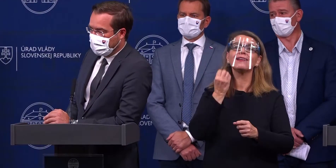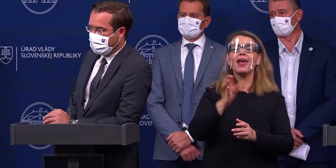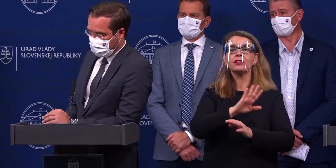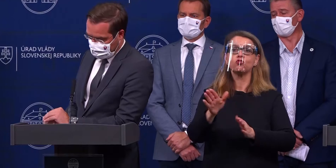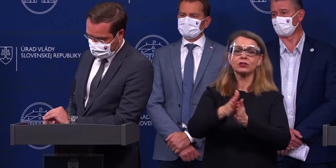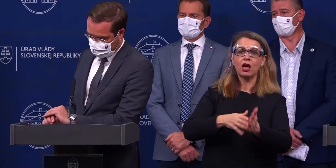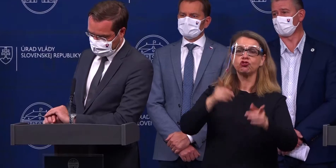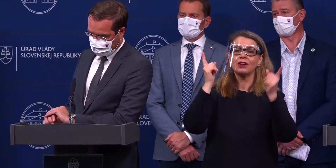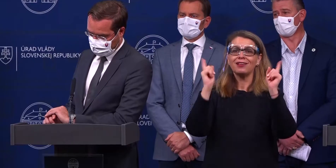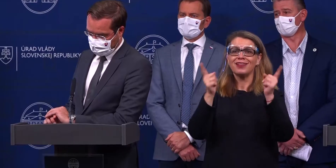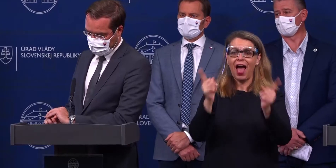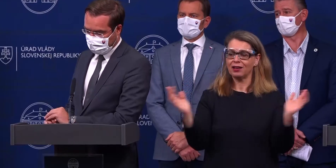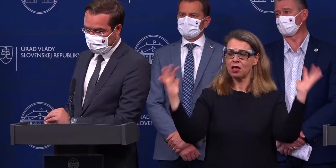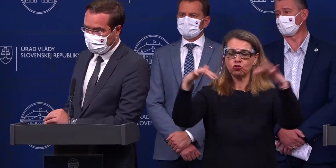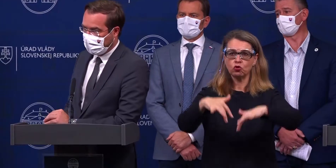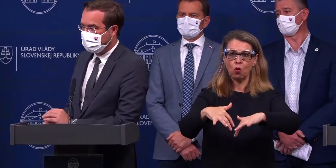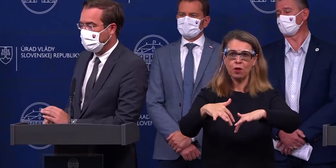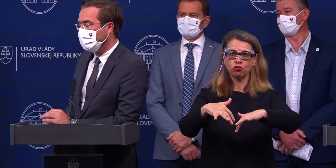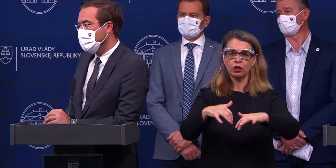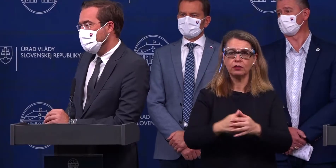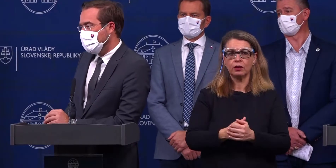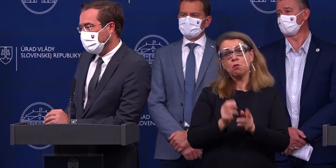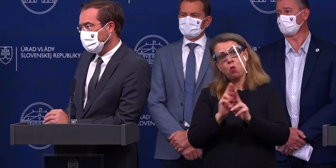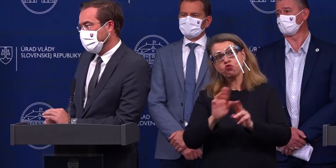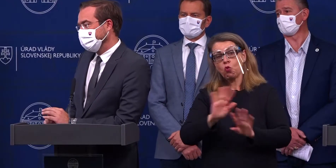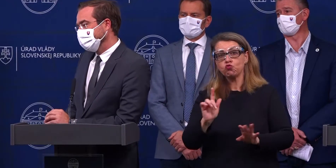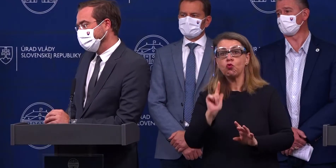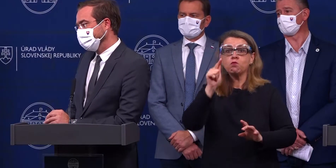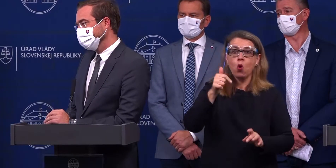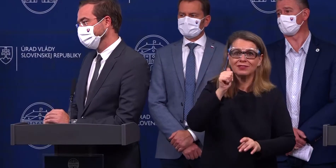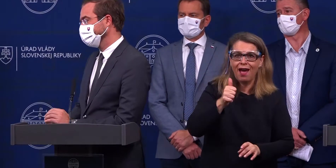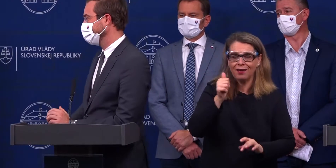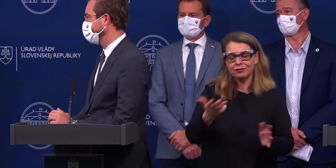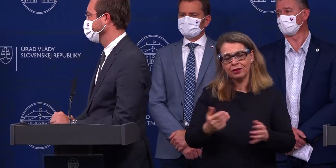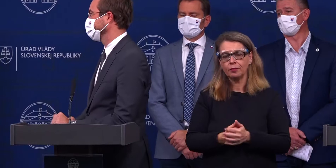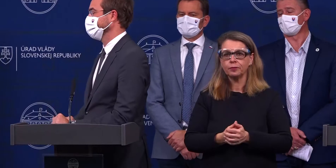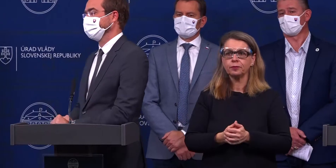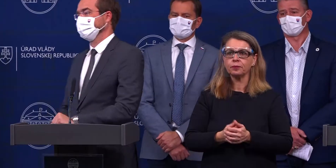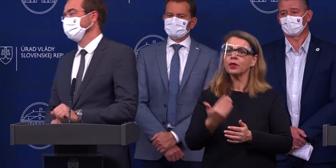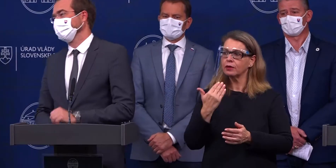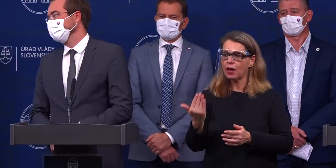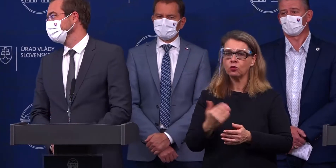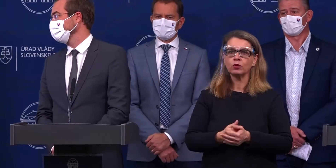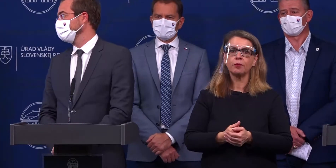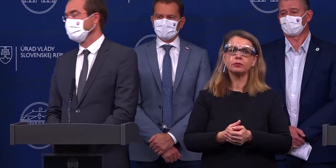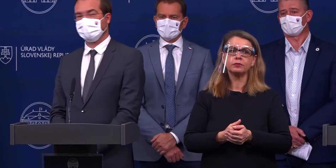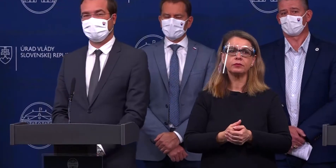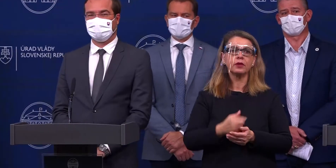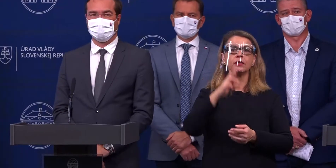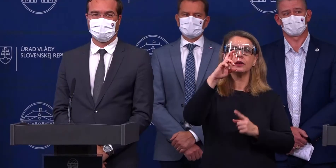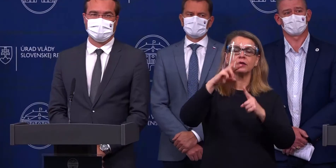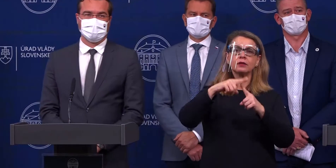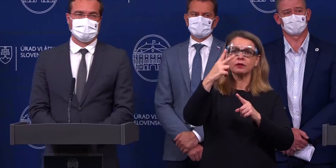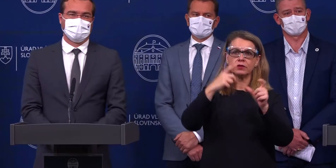pozajtra bude platiť zákaz hromažďovania, teda od 13. októbra. Ďakujem. Ďakujeme. RTV,